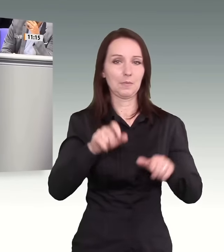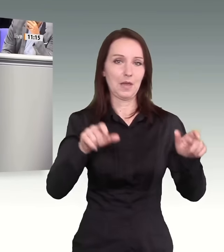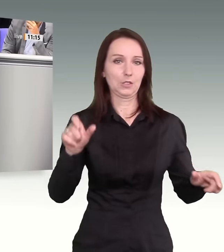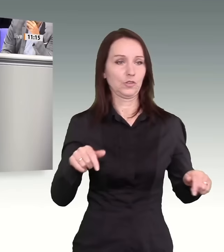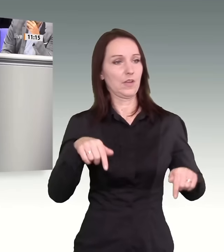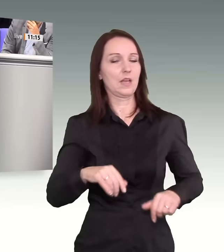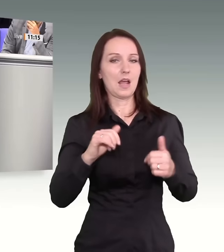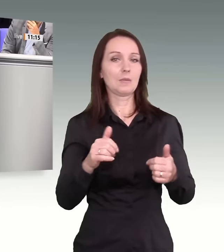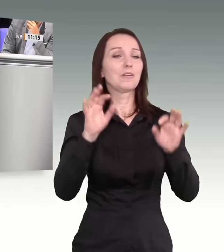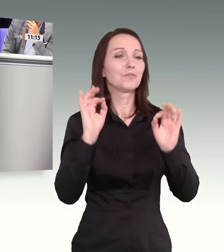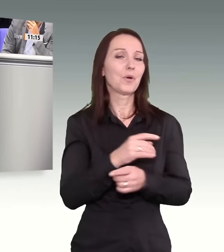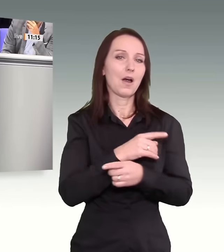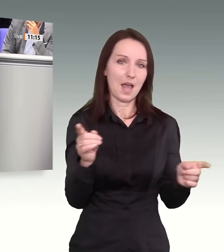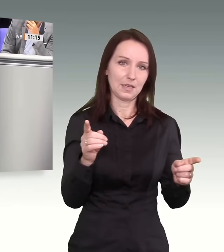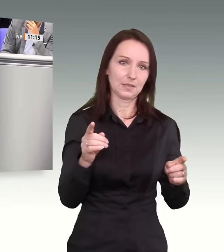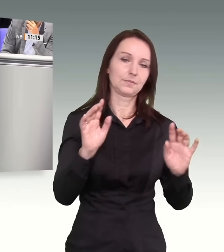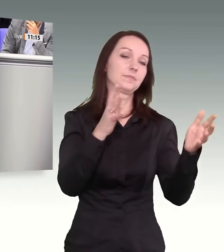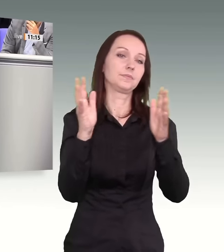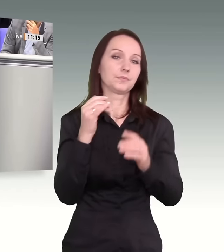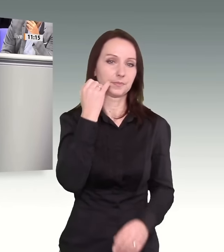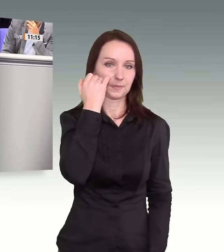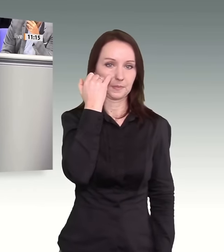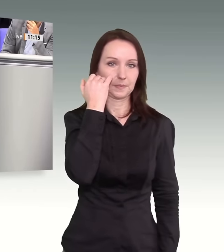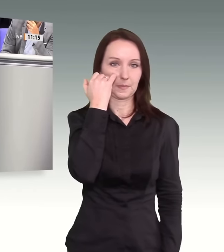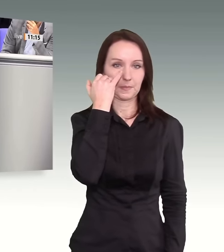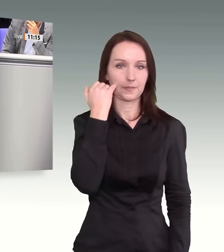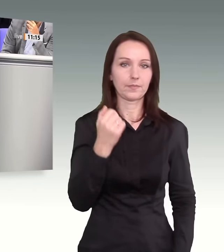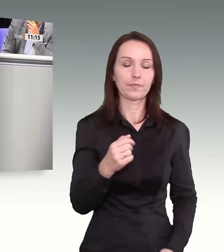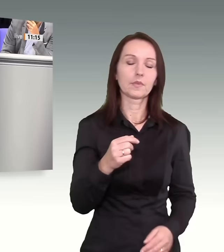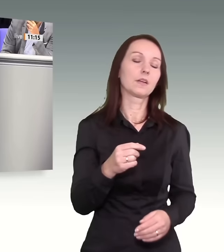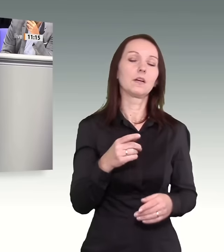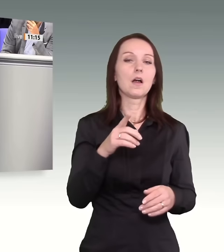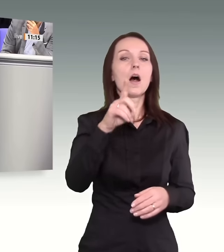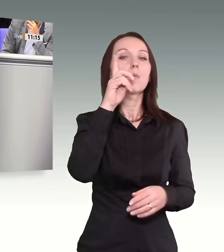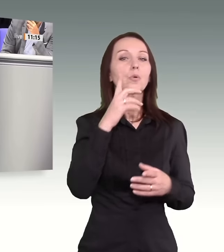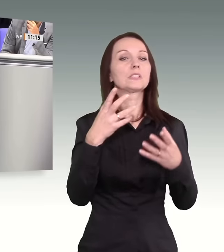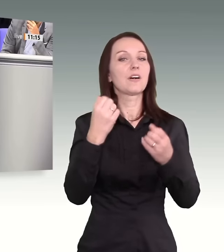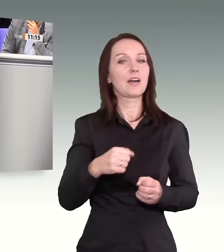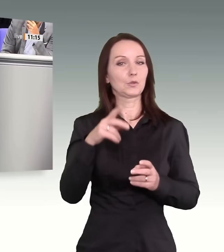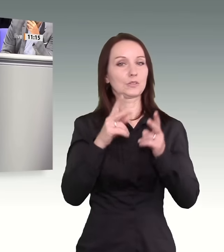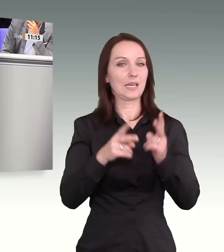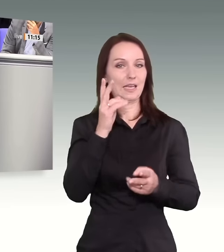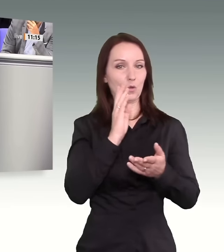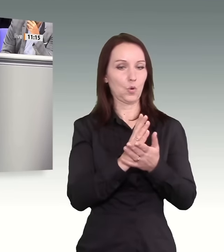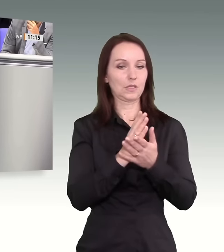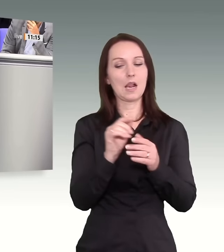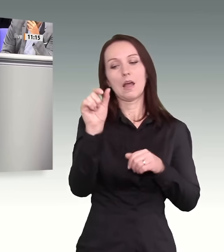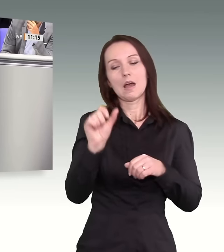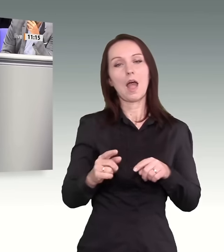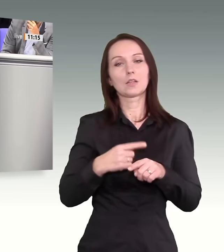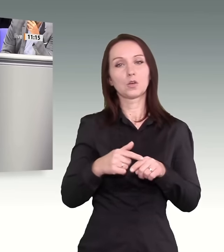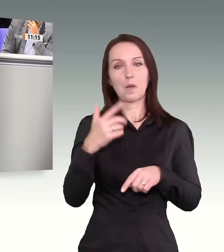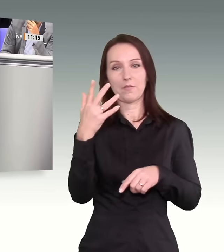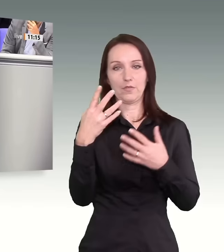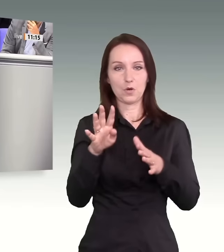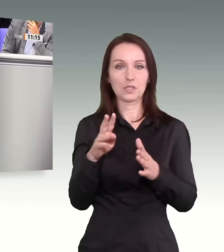leben. Und in Randsnummer 95 des Urteils des Bundesverfassungsgerichts steht, migrationspolitische Erwägungen, wie